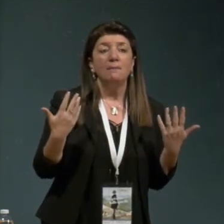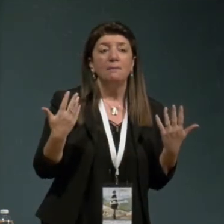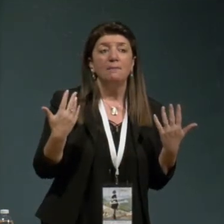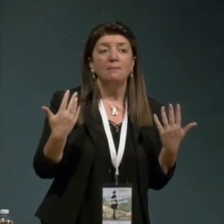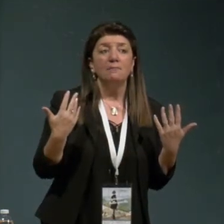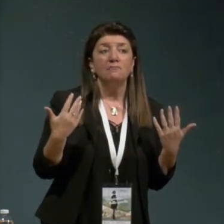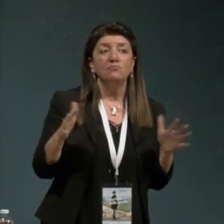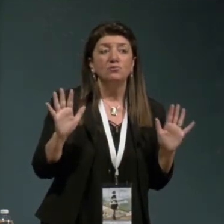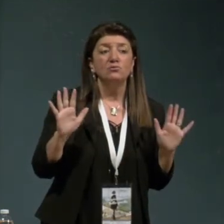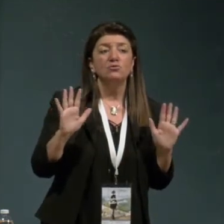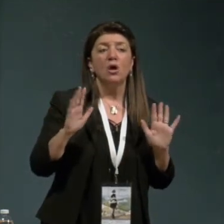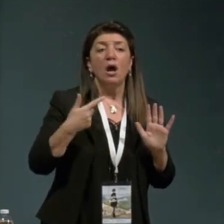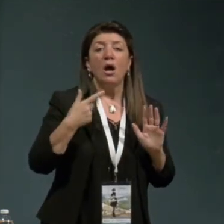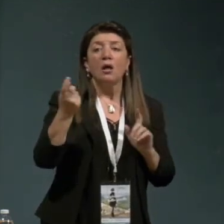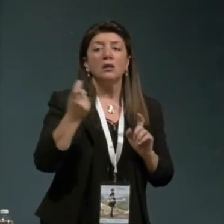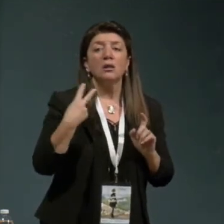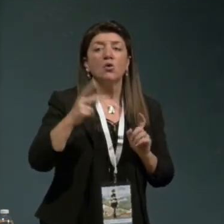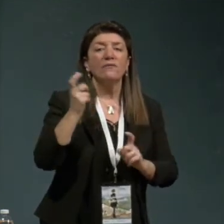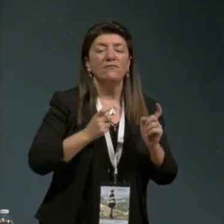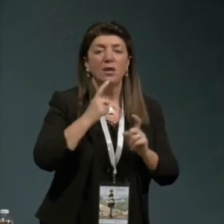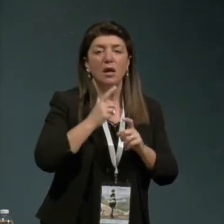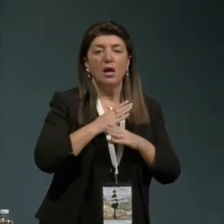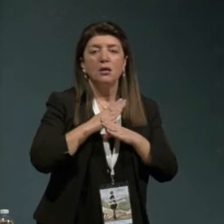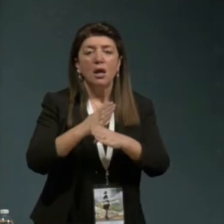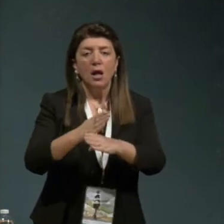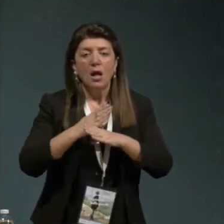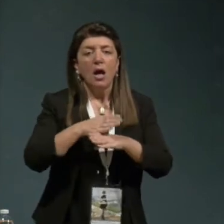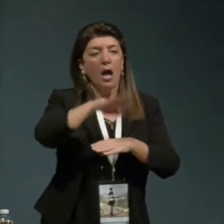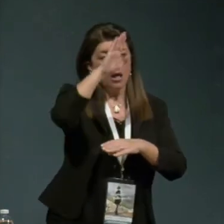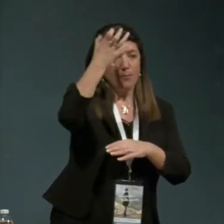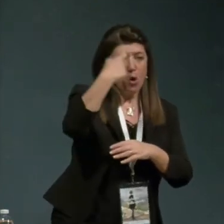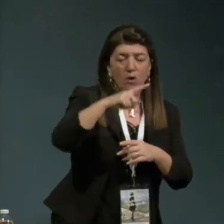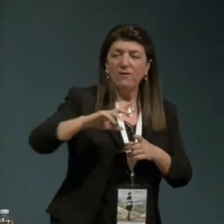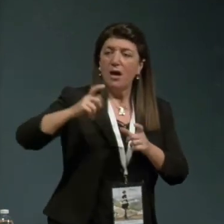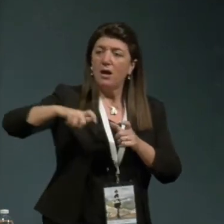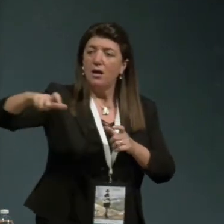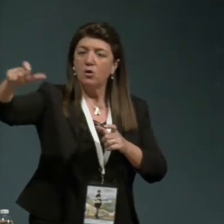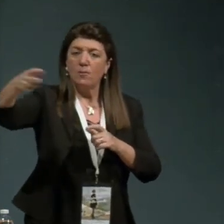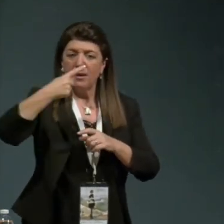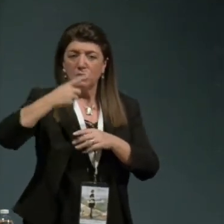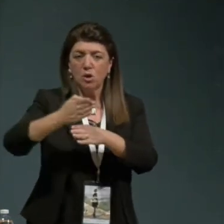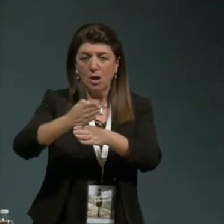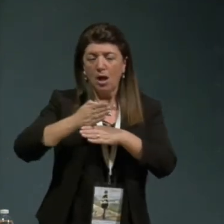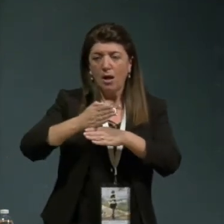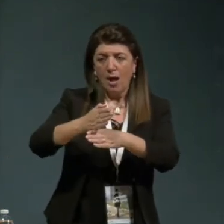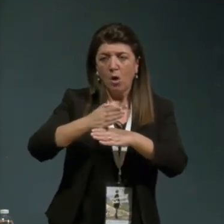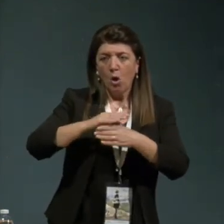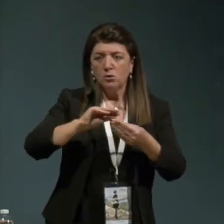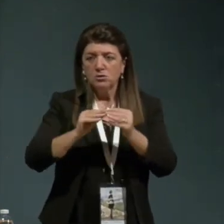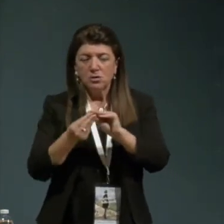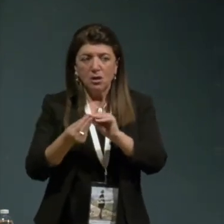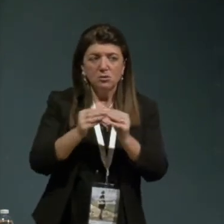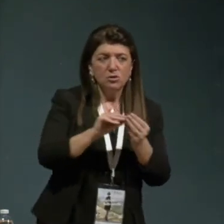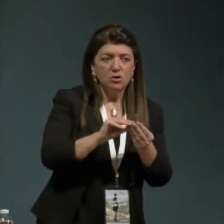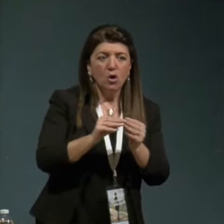le negoziazioni con Pompidou capo del governo si è fatto un compromisso le